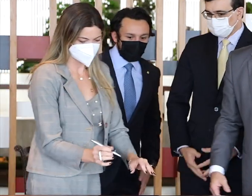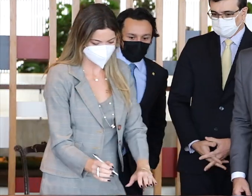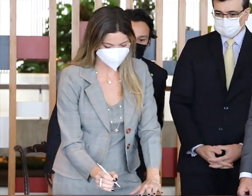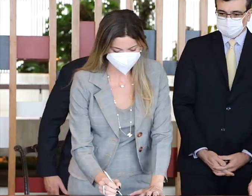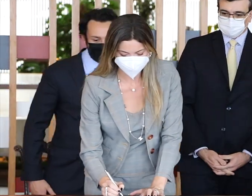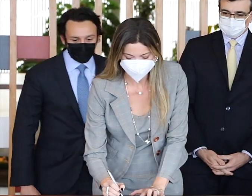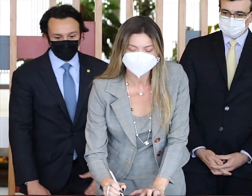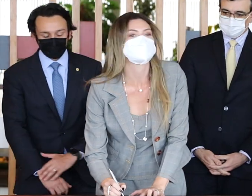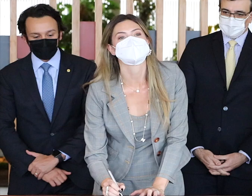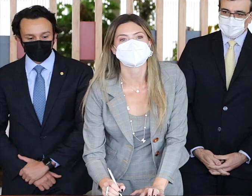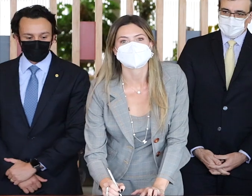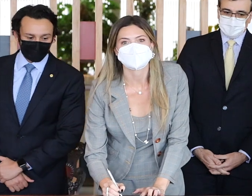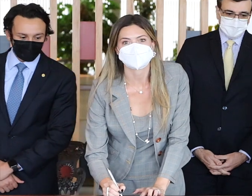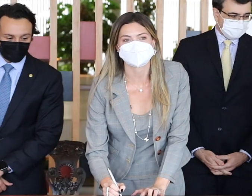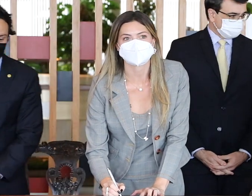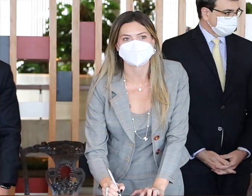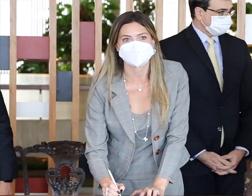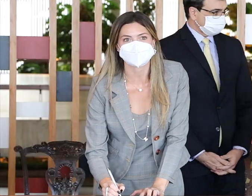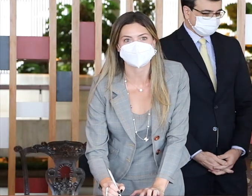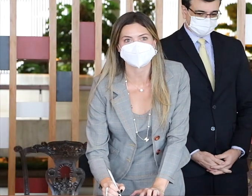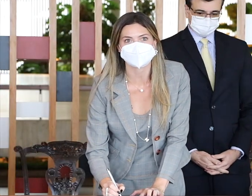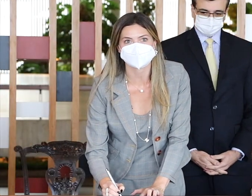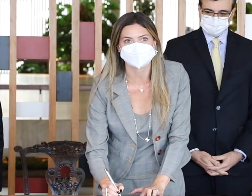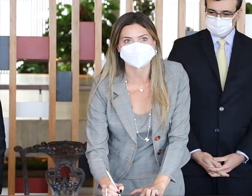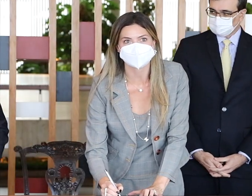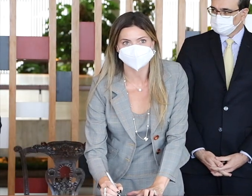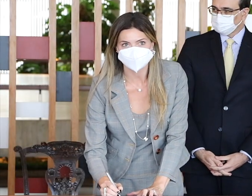Assinam, como testemunha, a deputada Grace Elias.